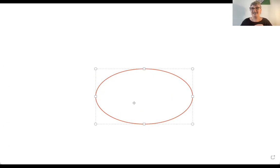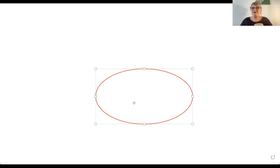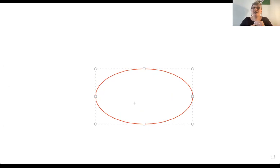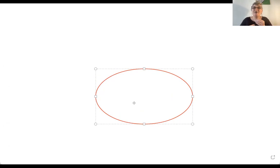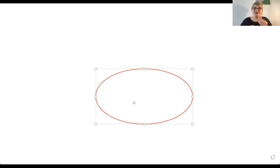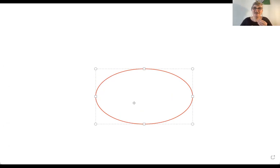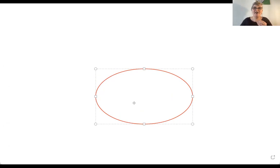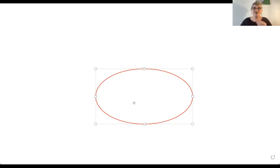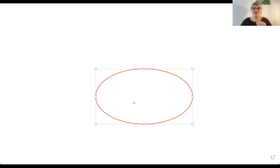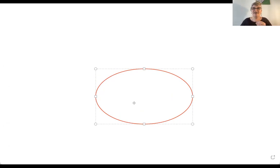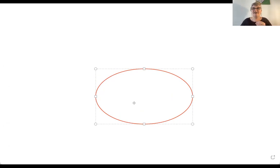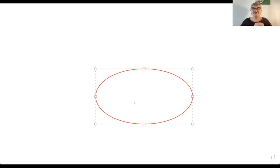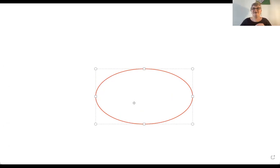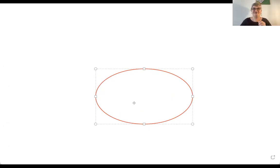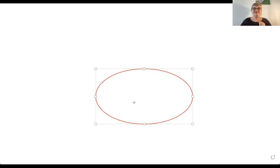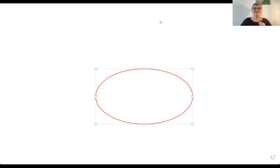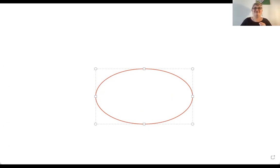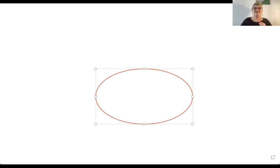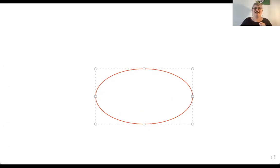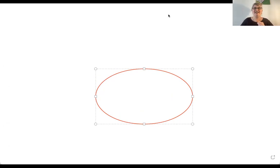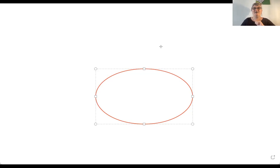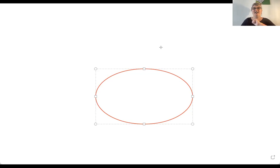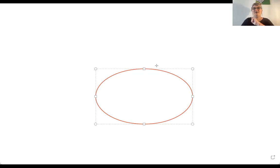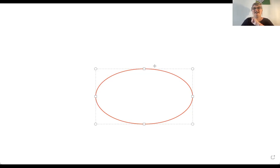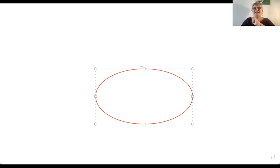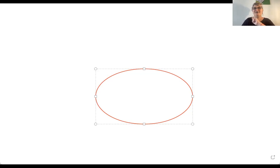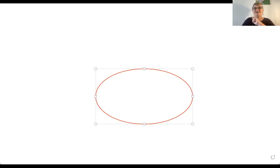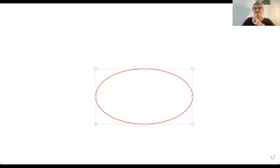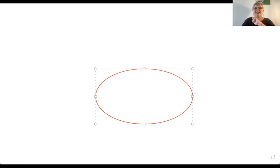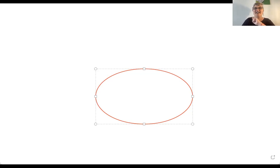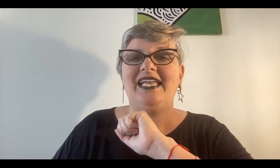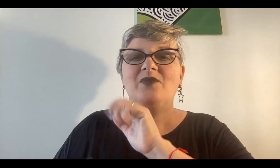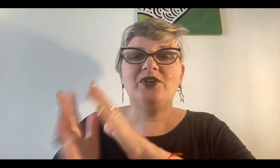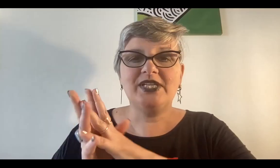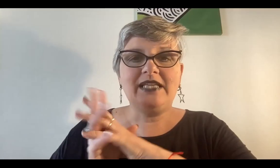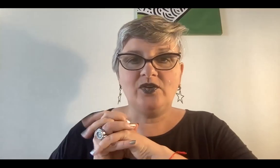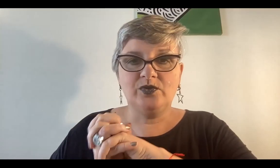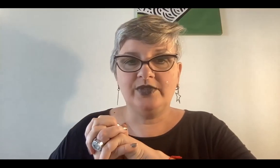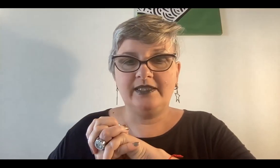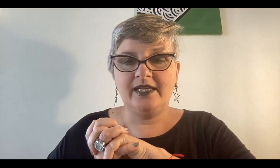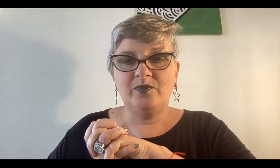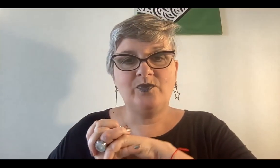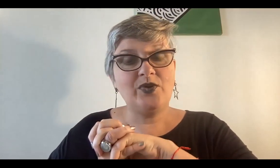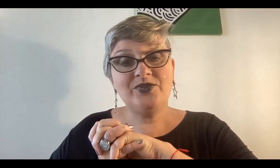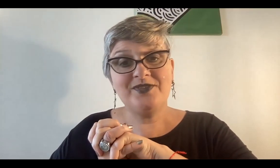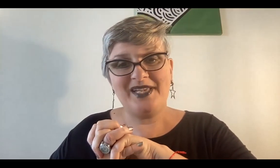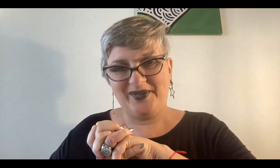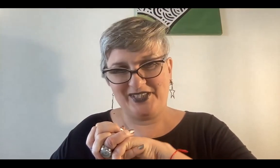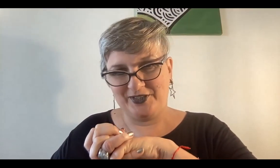¿Y por qué puedo ser tan contundente? Ahí te voy a explicar. Puedo ser tan contundente por un mero hecho.